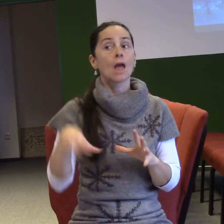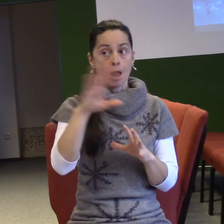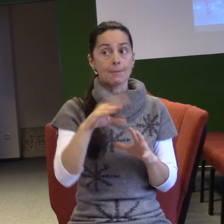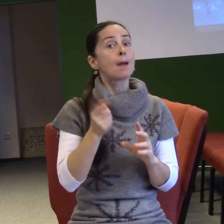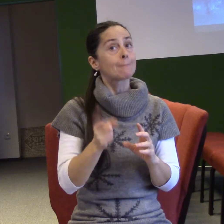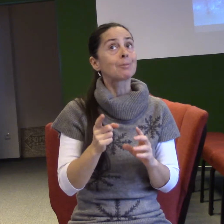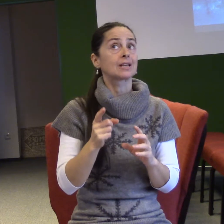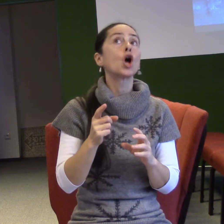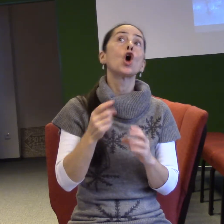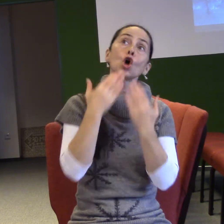říká.